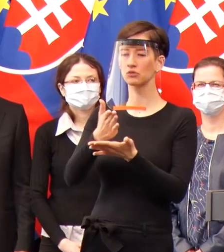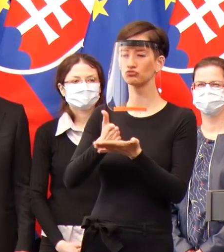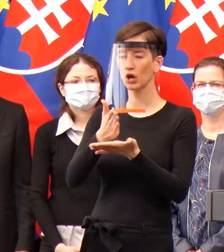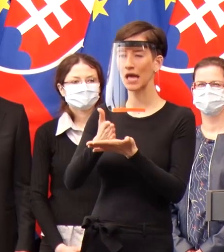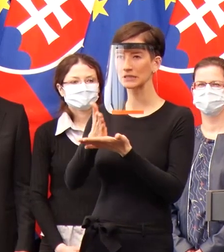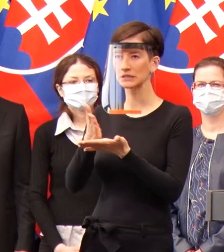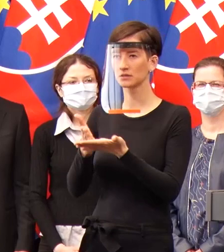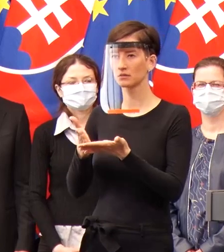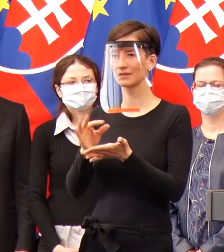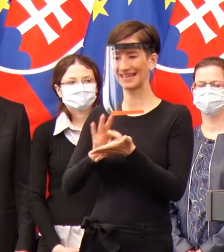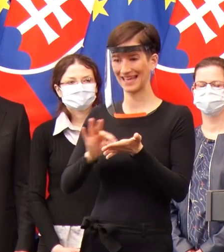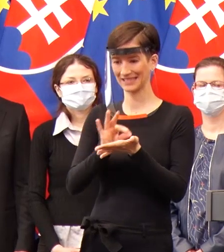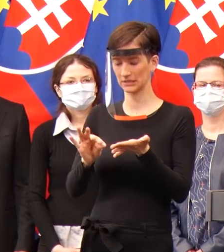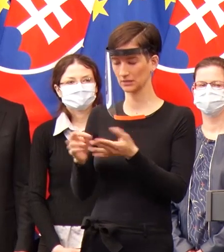Čekana,